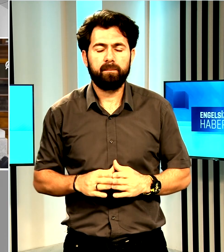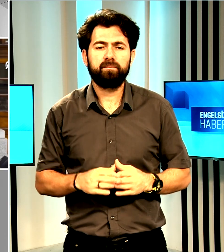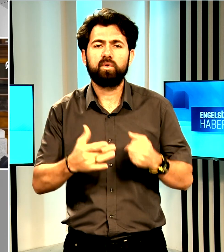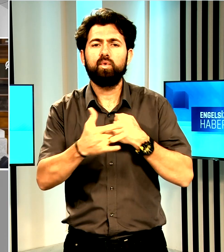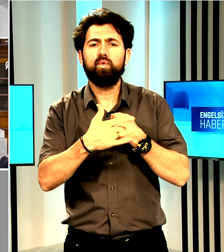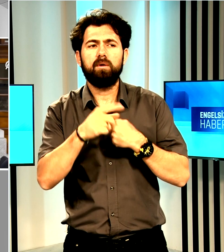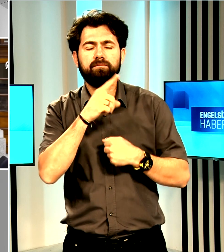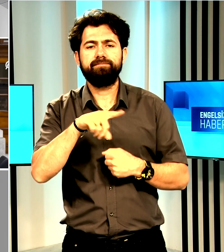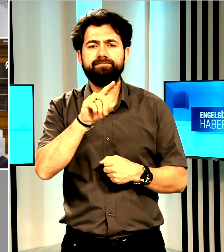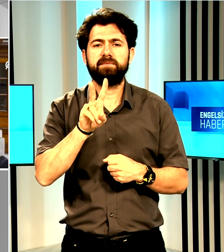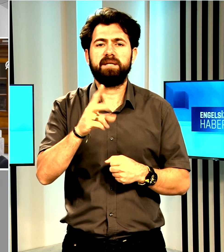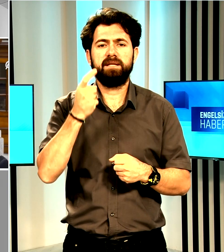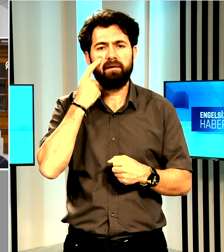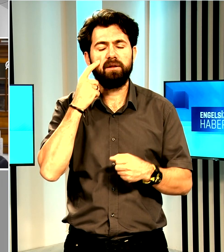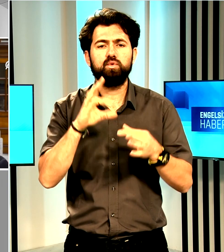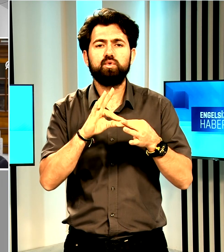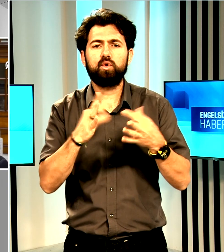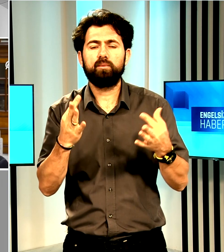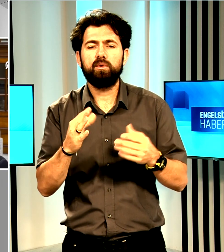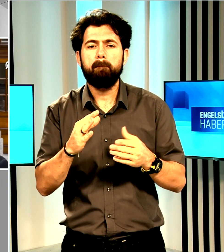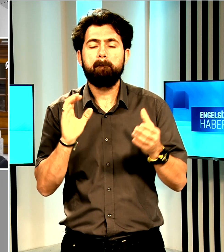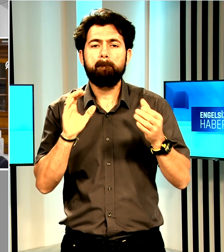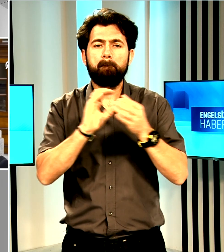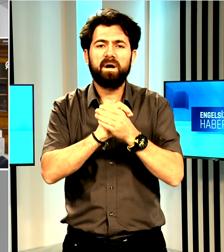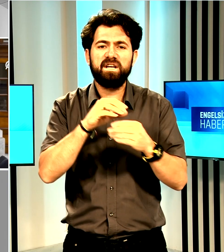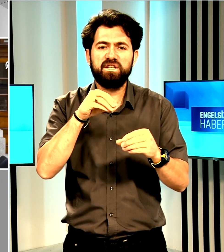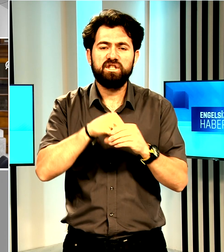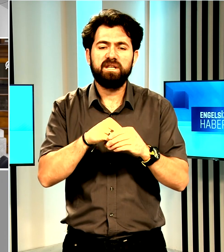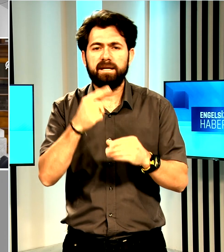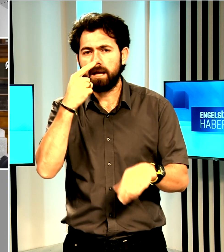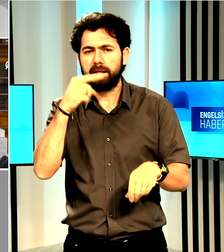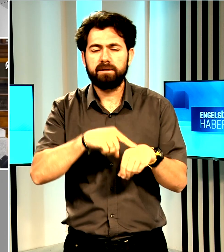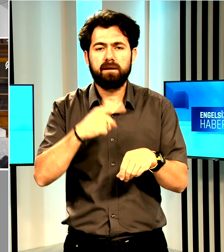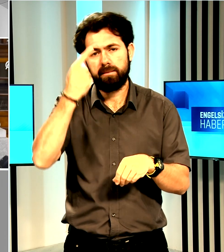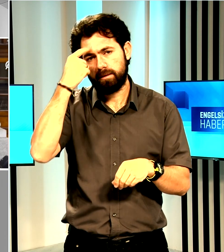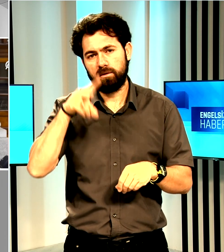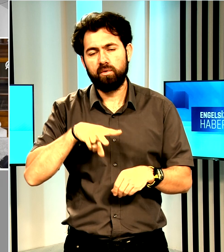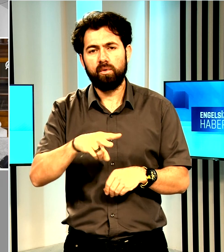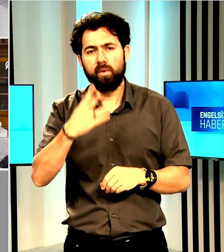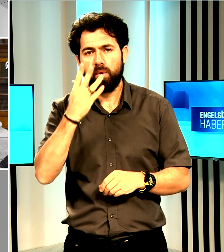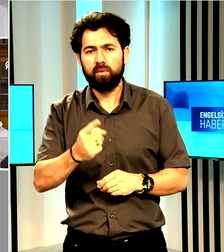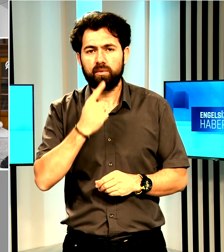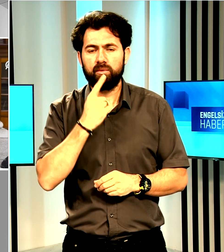Ülkeler iki devletli çözümün barış için inandırıcı tek yol olduğunu söylerken,